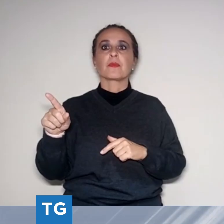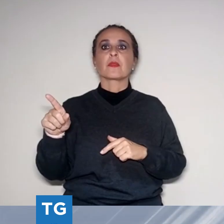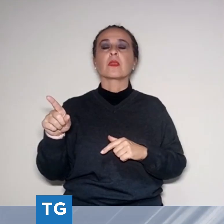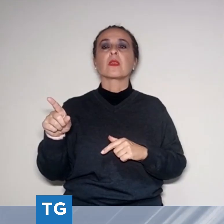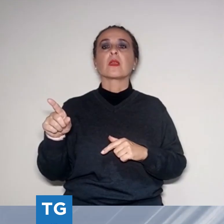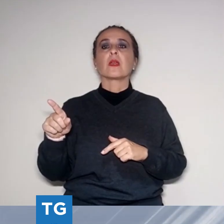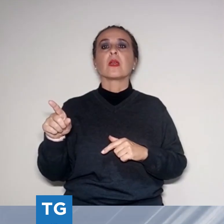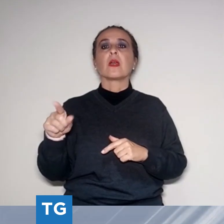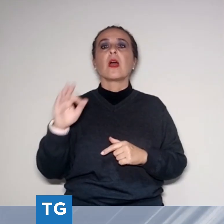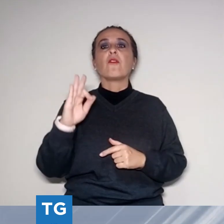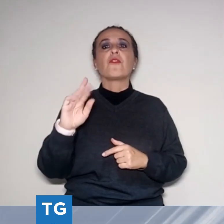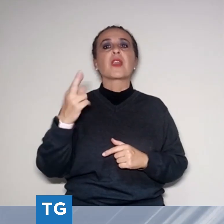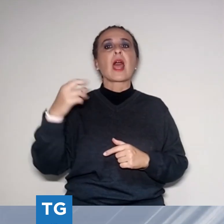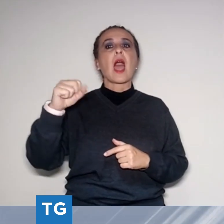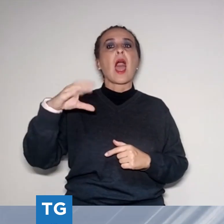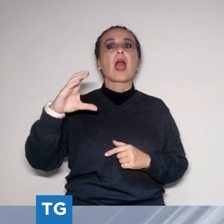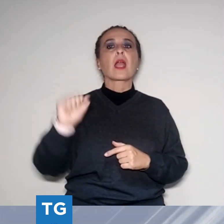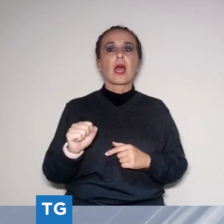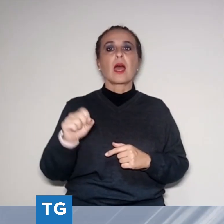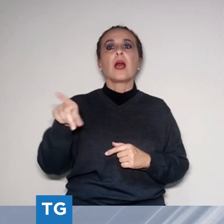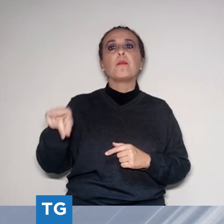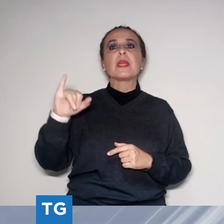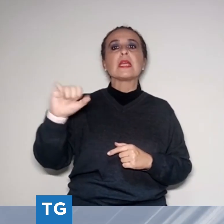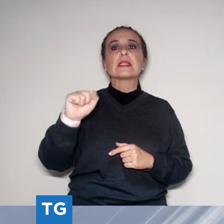Franca Pisani appunto a Pietrasanta.